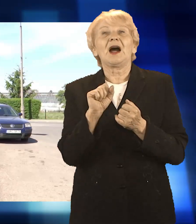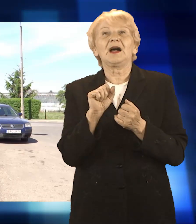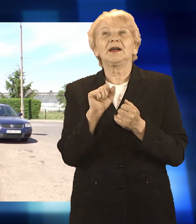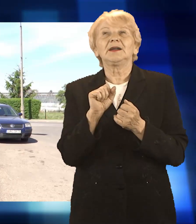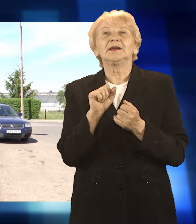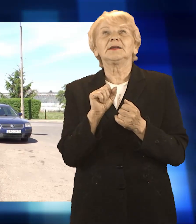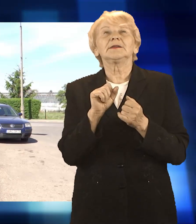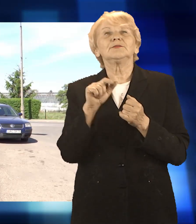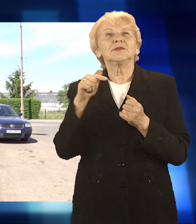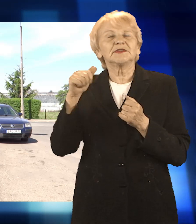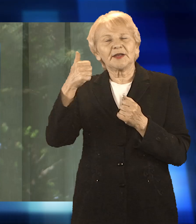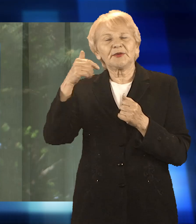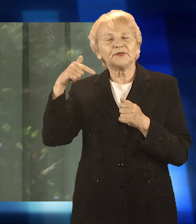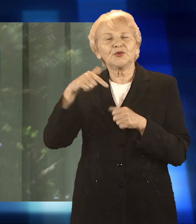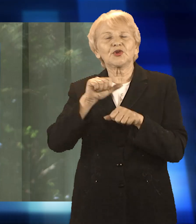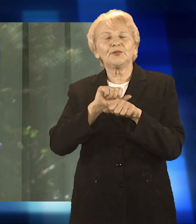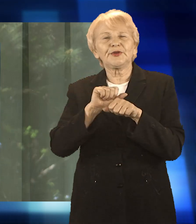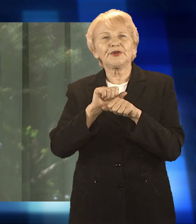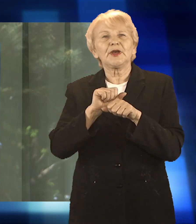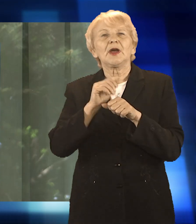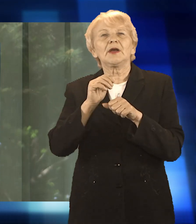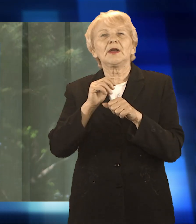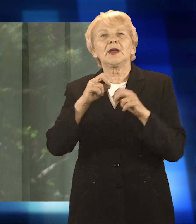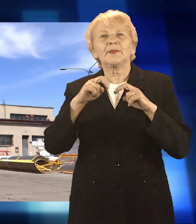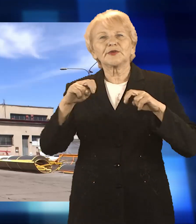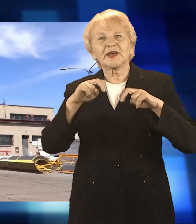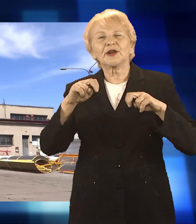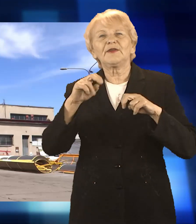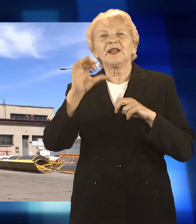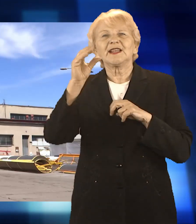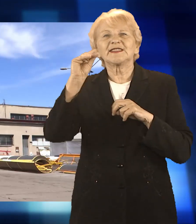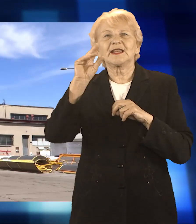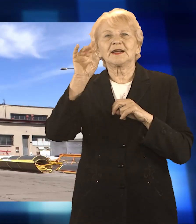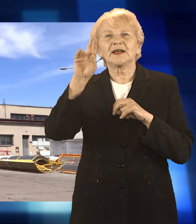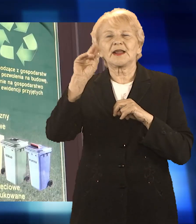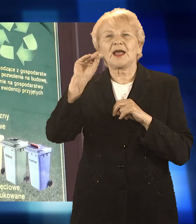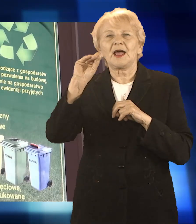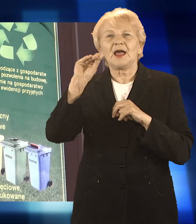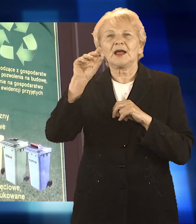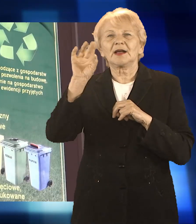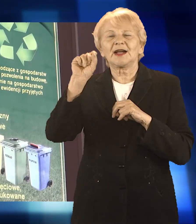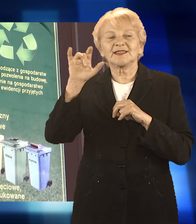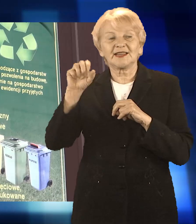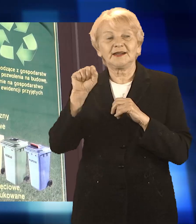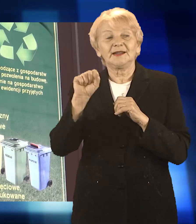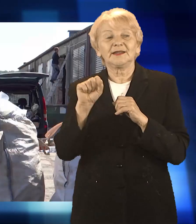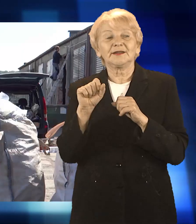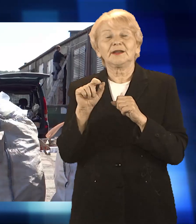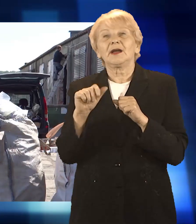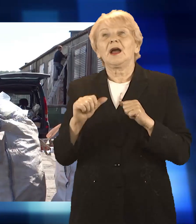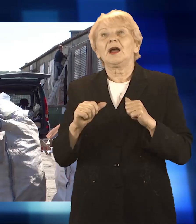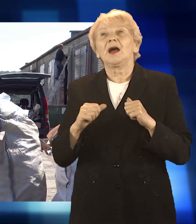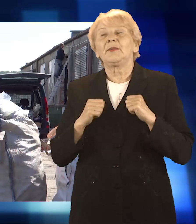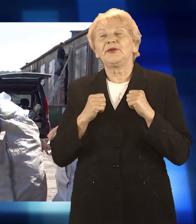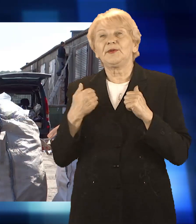zdać wszelkie odpady, to jest kwestia selektywnego podziału tych odpadów. A więc tutaj niestety, jeżeli